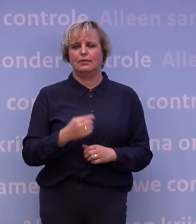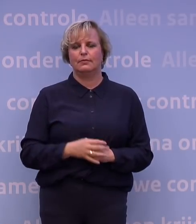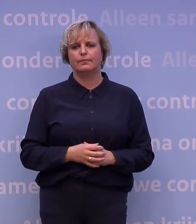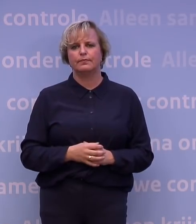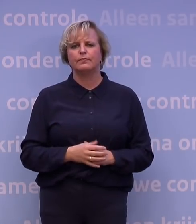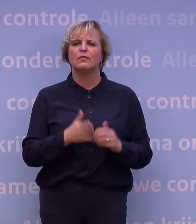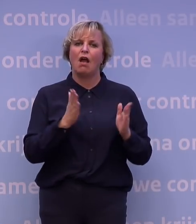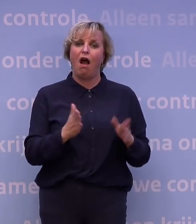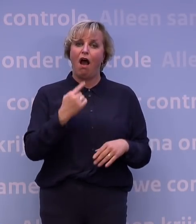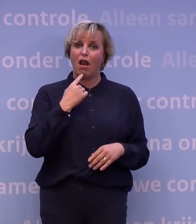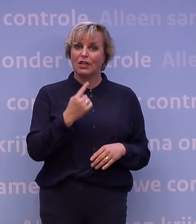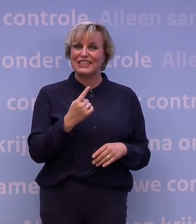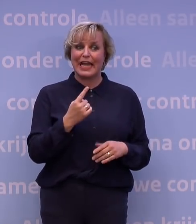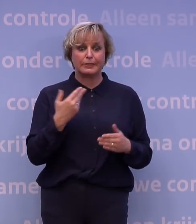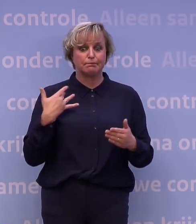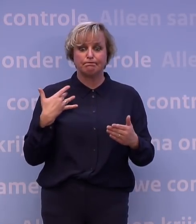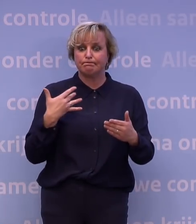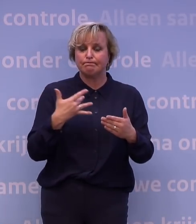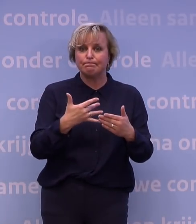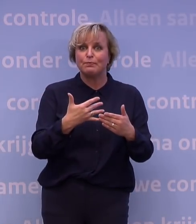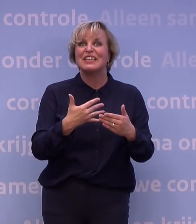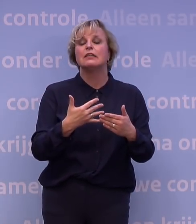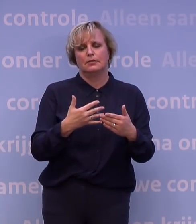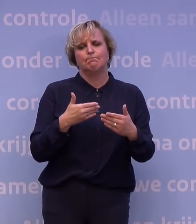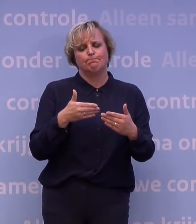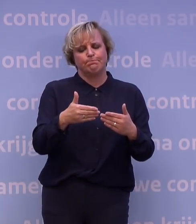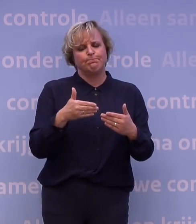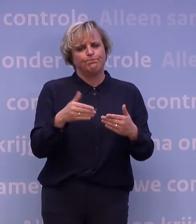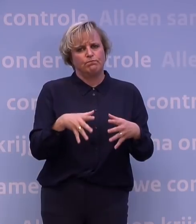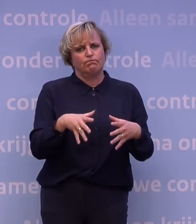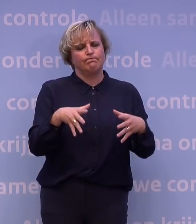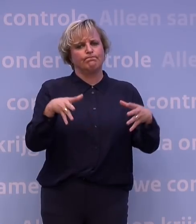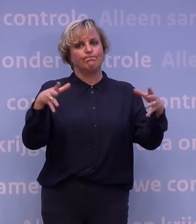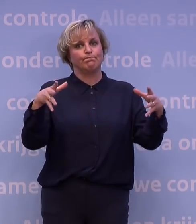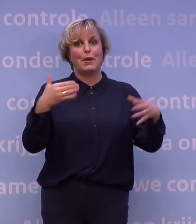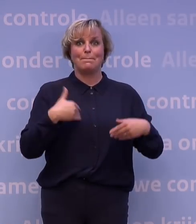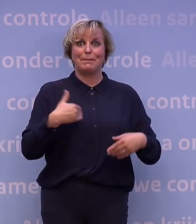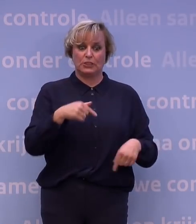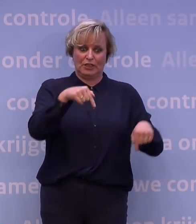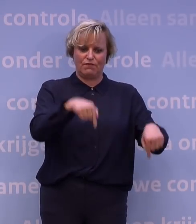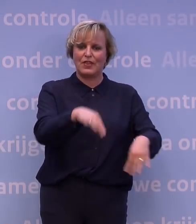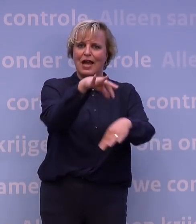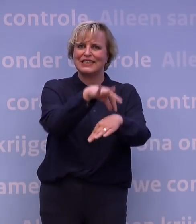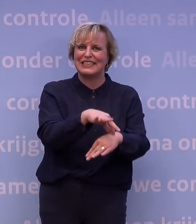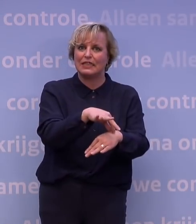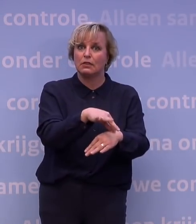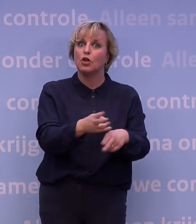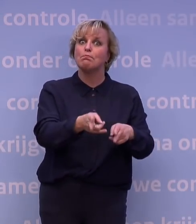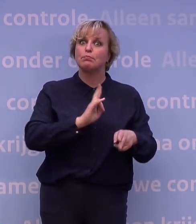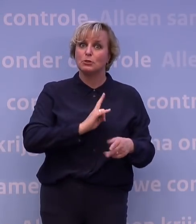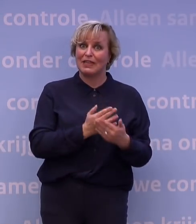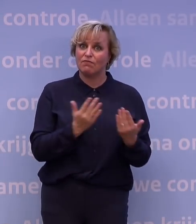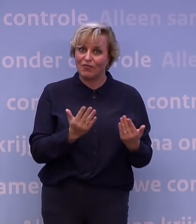zoals ik al zei, voordat we daar überhaupt zijn, zullen we eerst de cijfers nog flink zien stijgen. Want de mensen die vandaag ziek worden, zijn ongeveer een week geleden